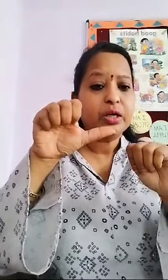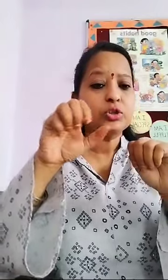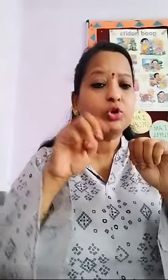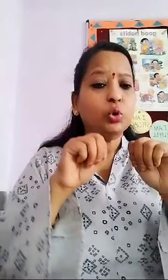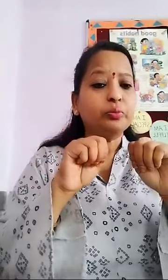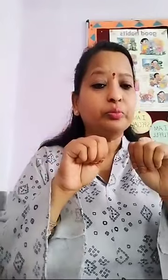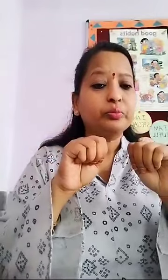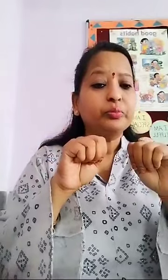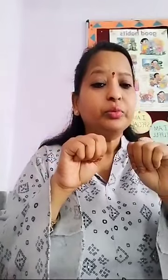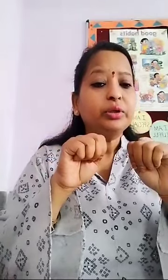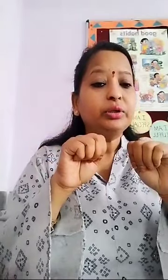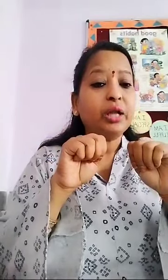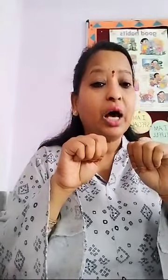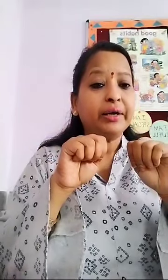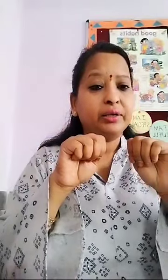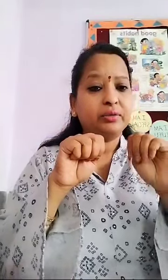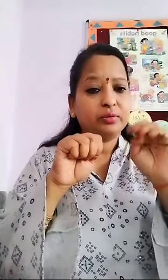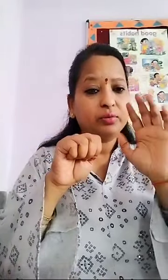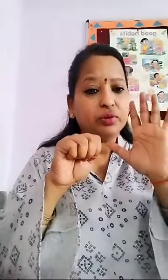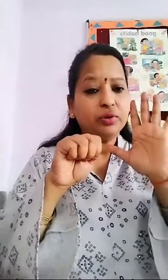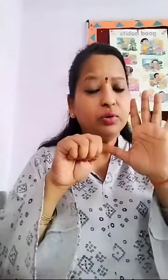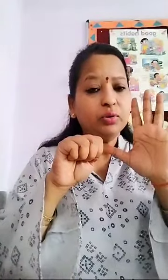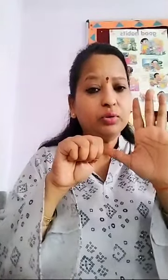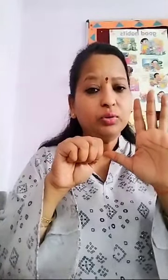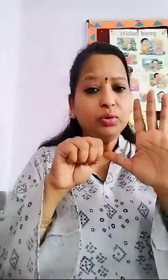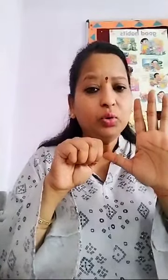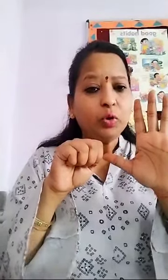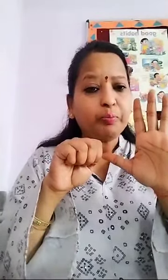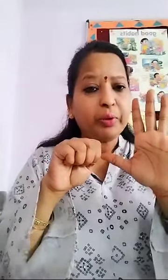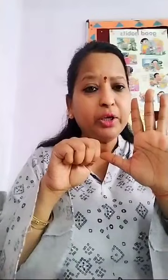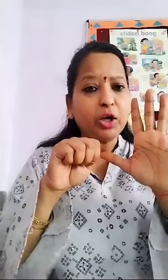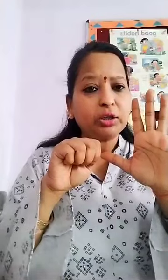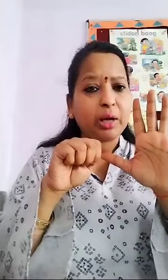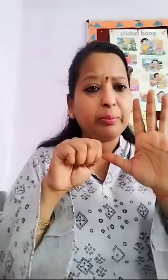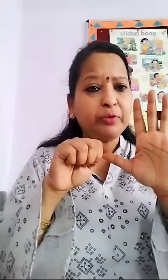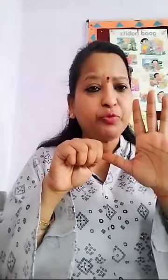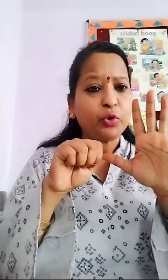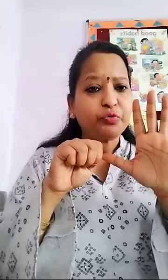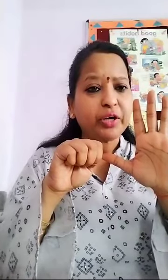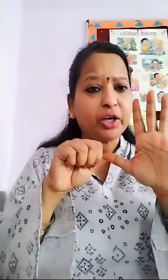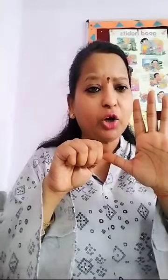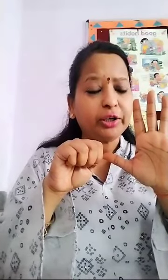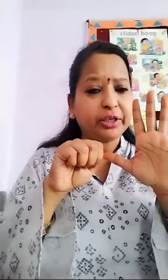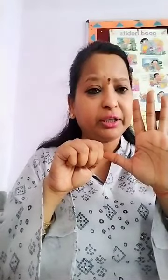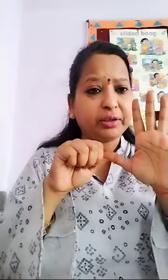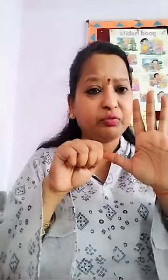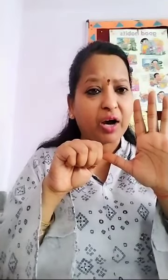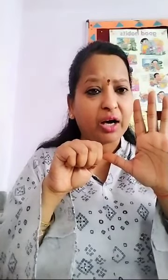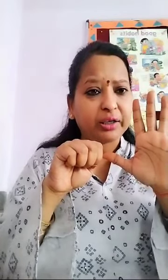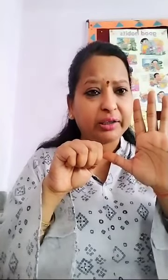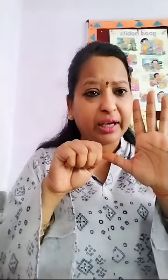9 Open your thumb and 4 finger on left hand